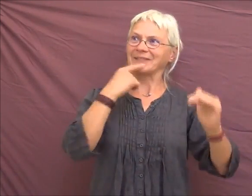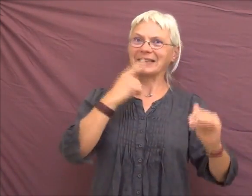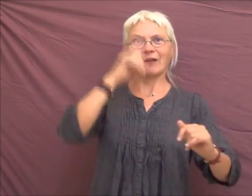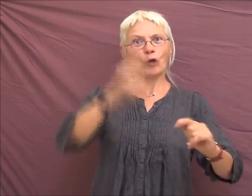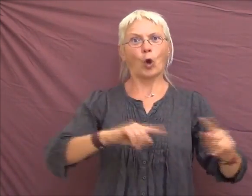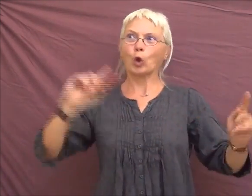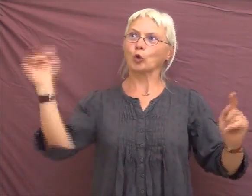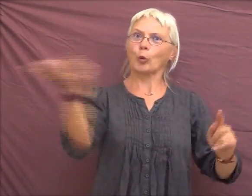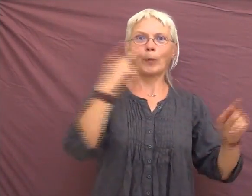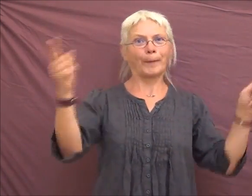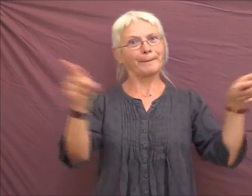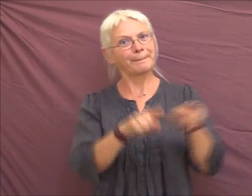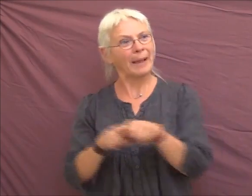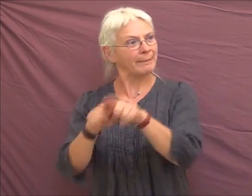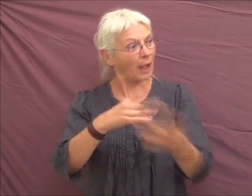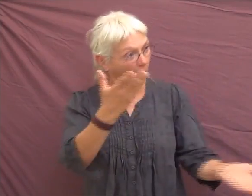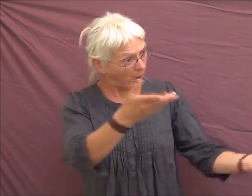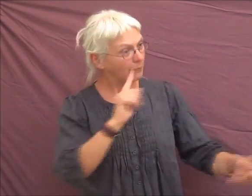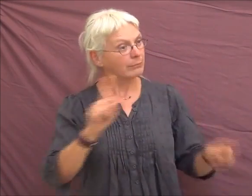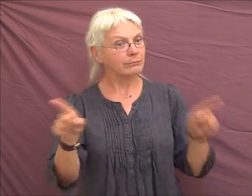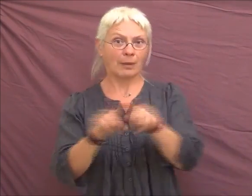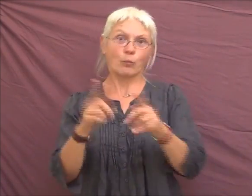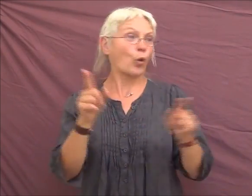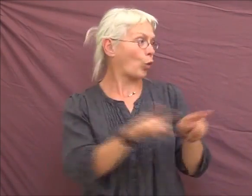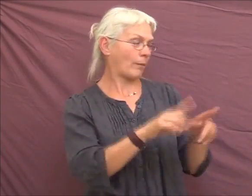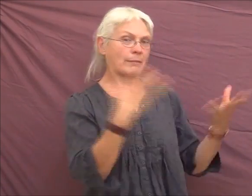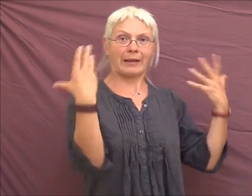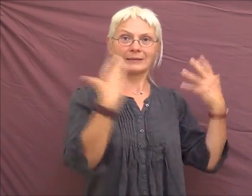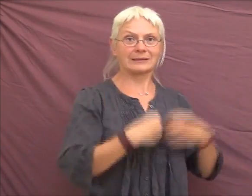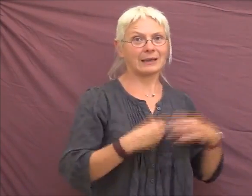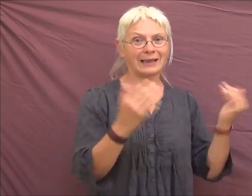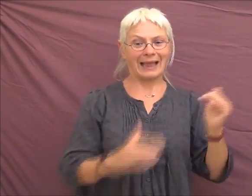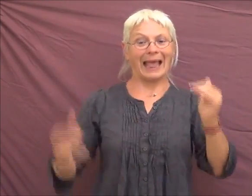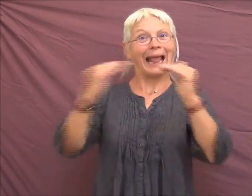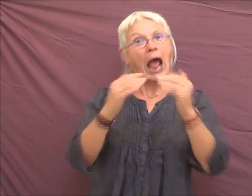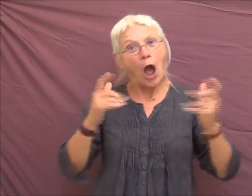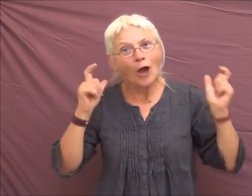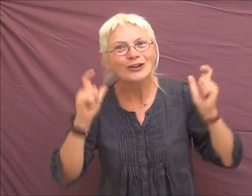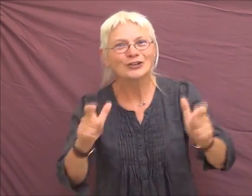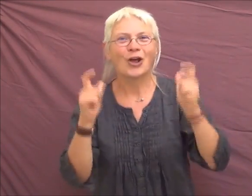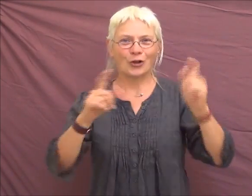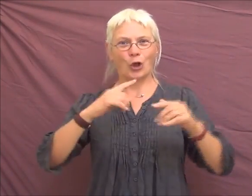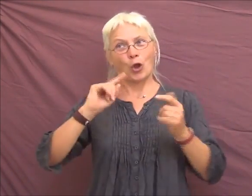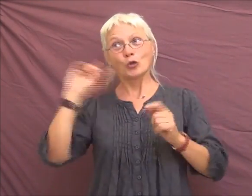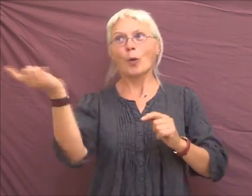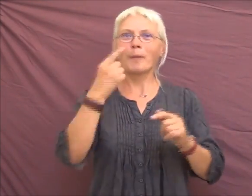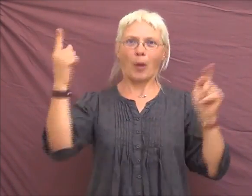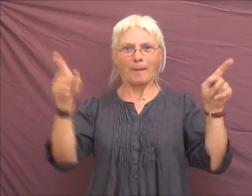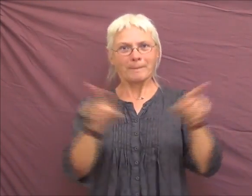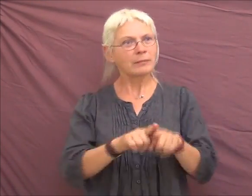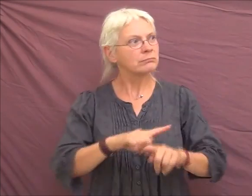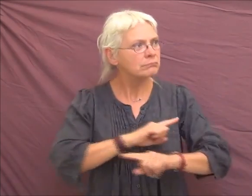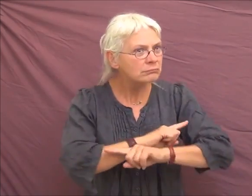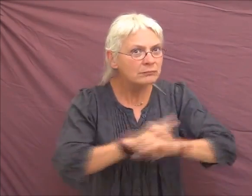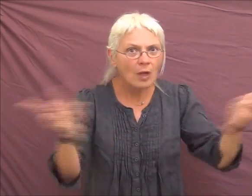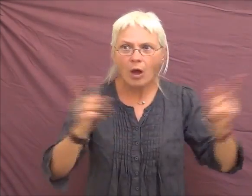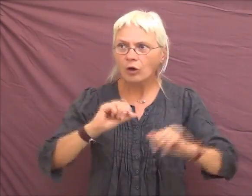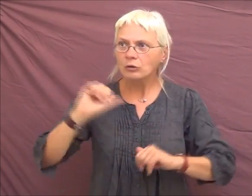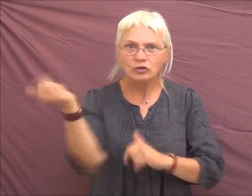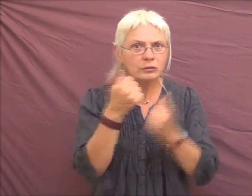pareils. Donc, comme vous êtes pareils, c'est comme les intersexes. L'égalité, c'est une chance. On est tous pareils. Mais non, on n'est pas tous pareils, on est tous différents.